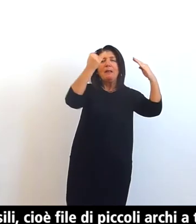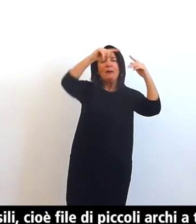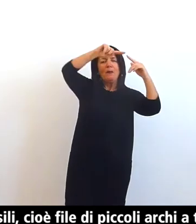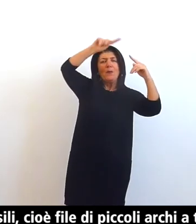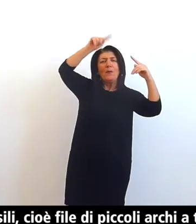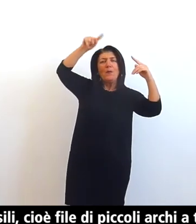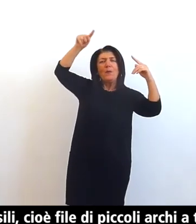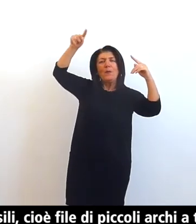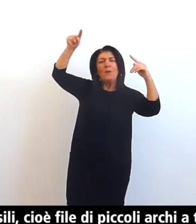spioventi